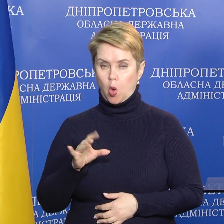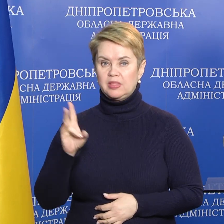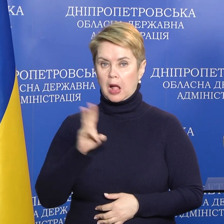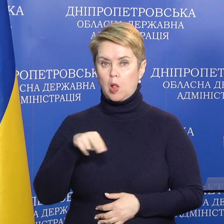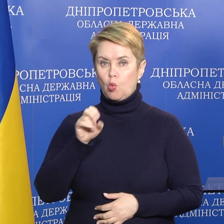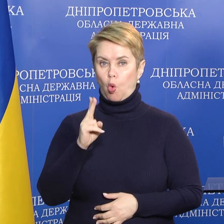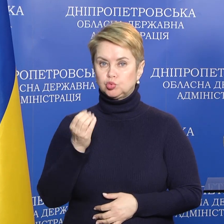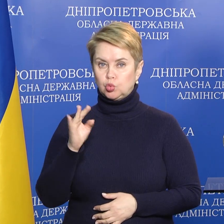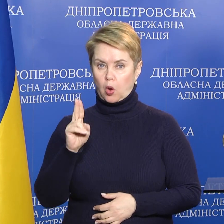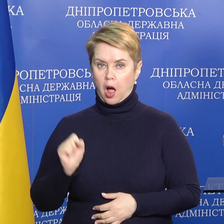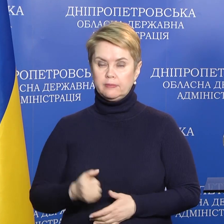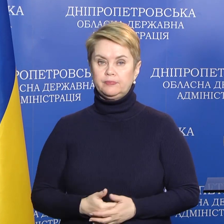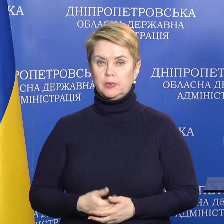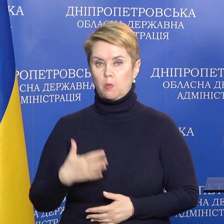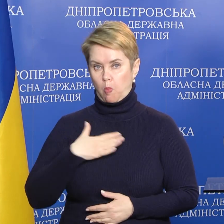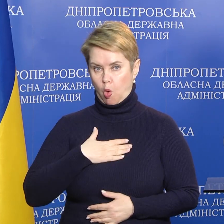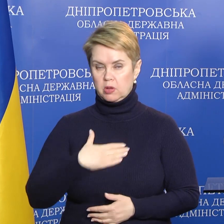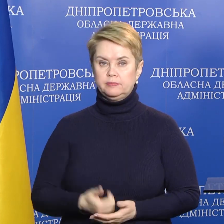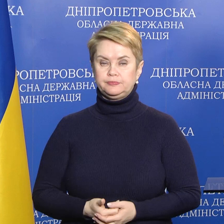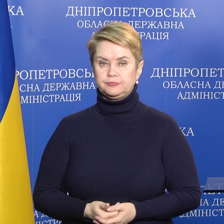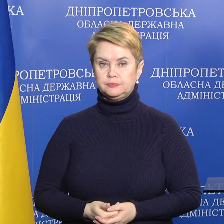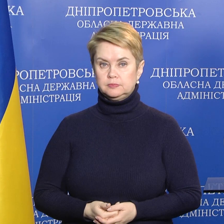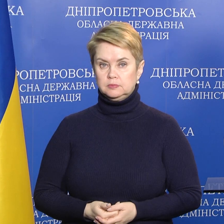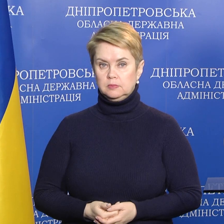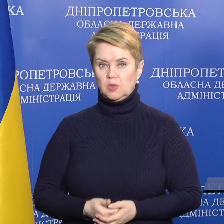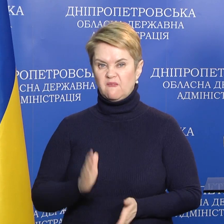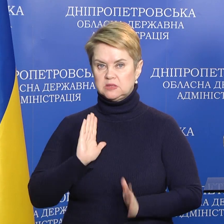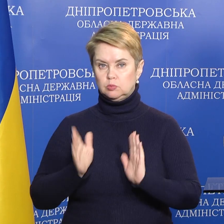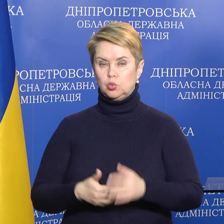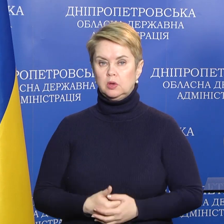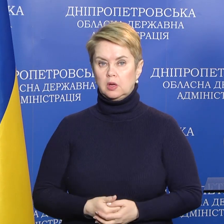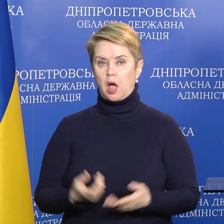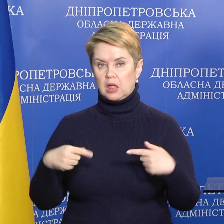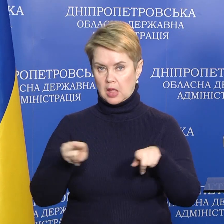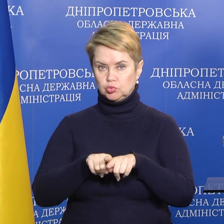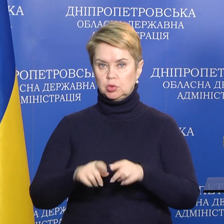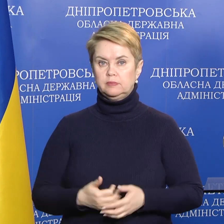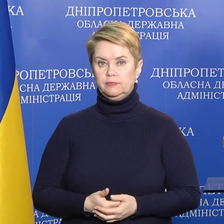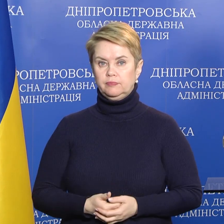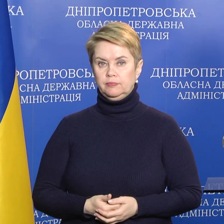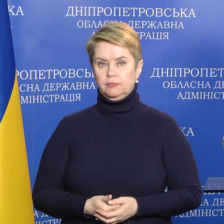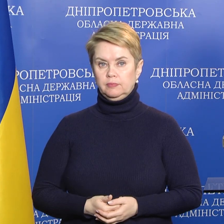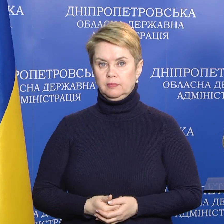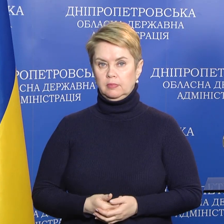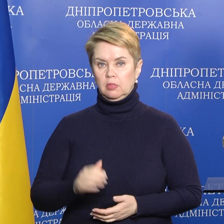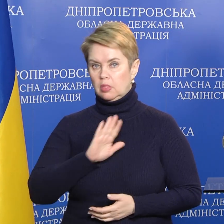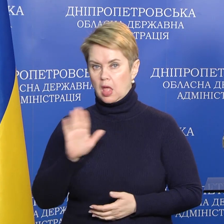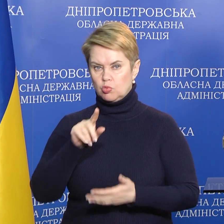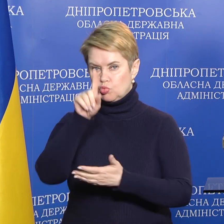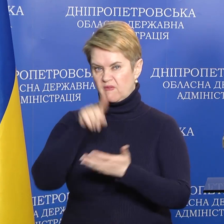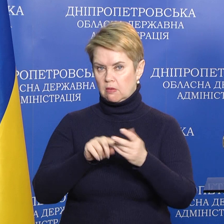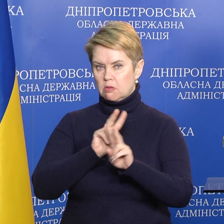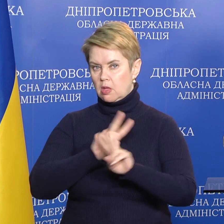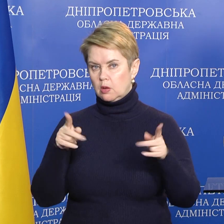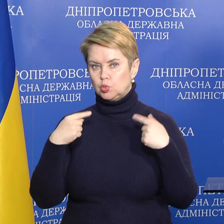Николая Лукашука, мой Facebook. А также не доверять